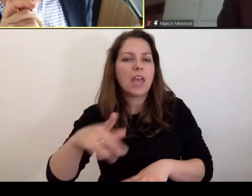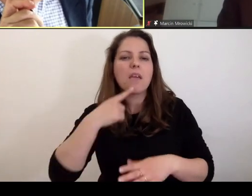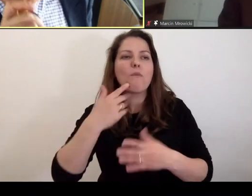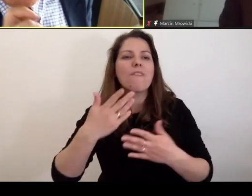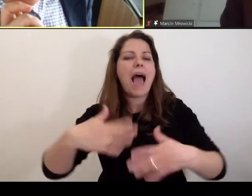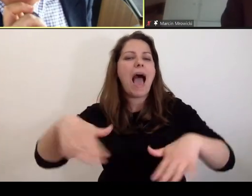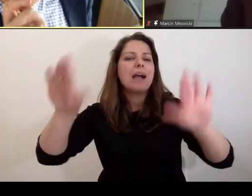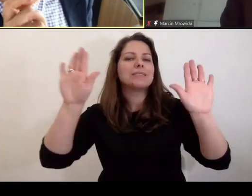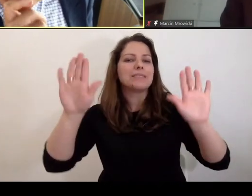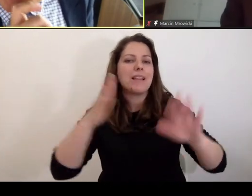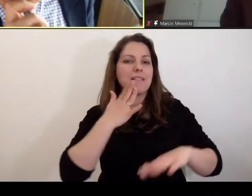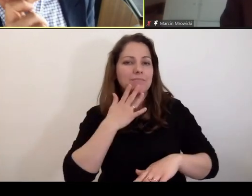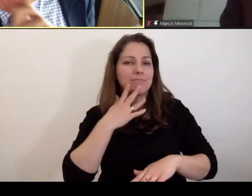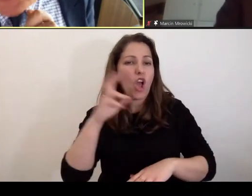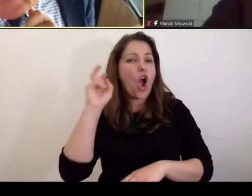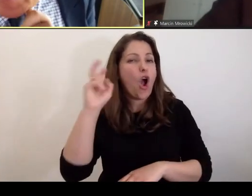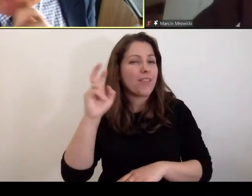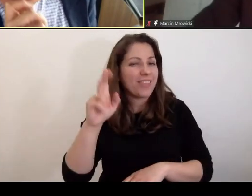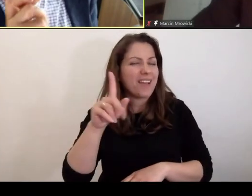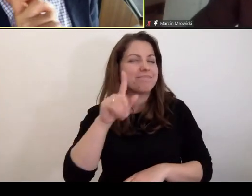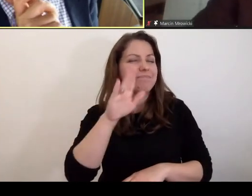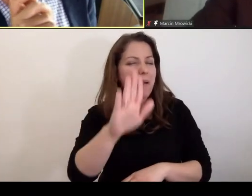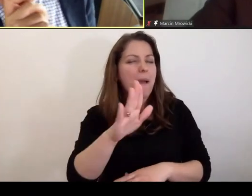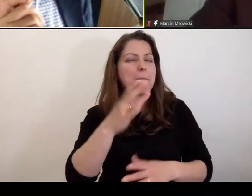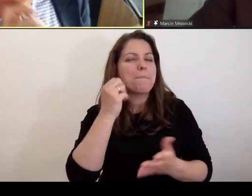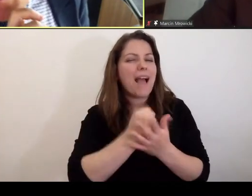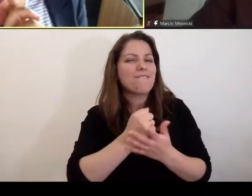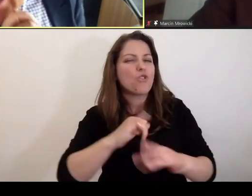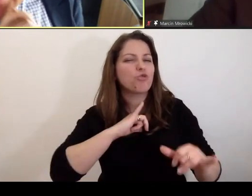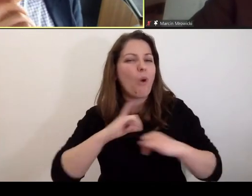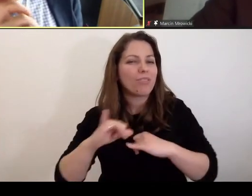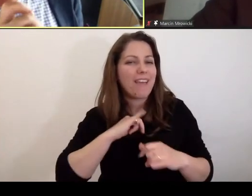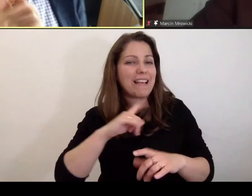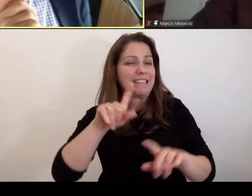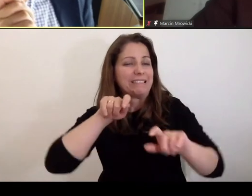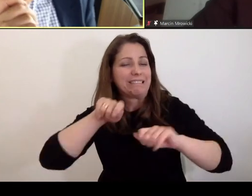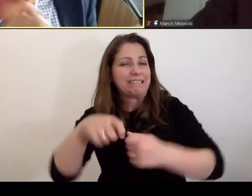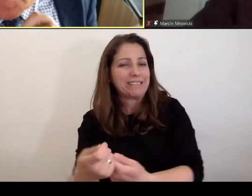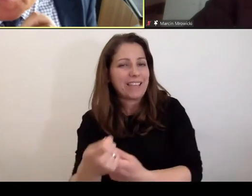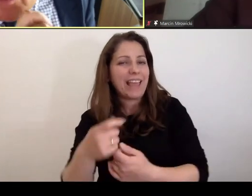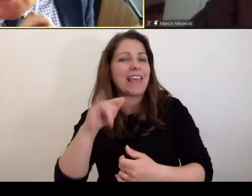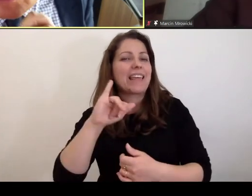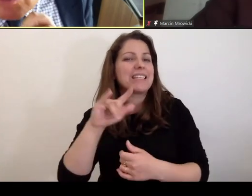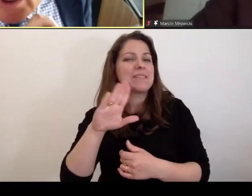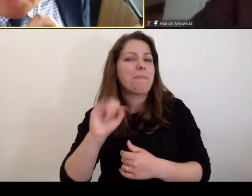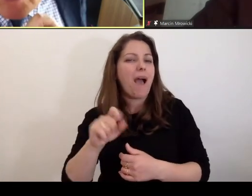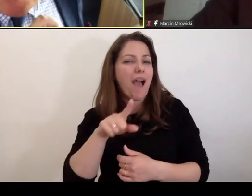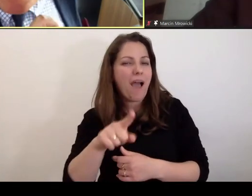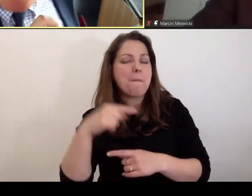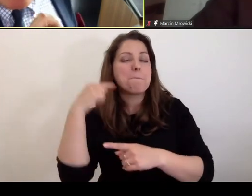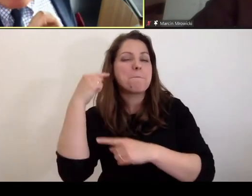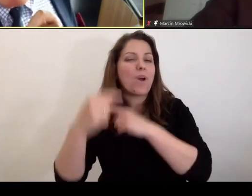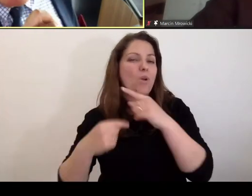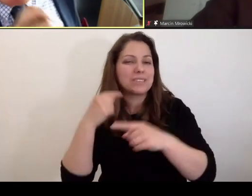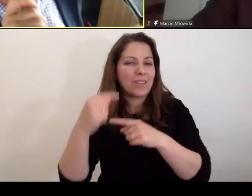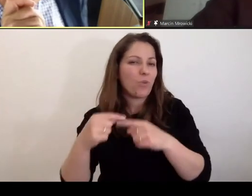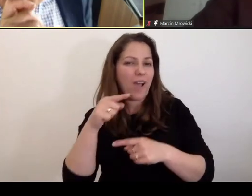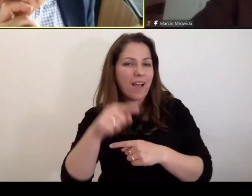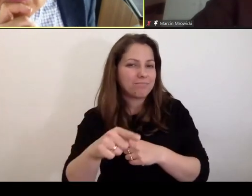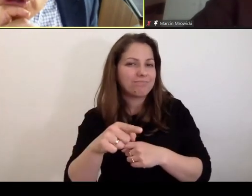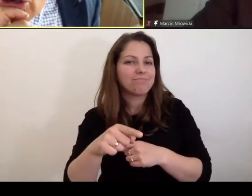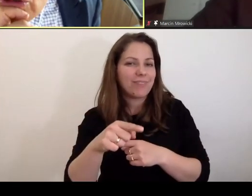A Holandia jest krajem dość praworządnym, powiedziałbym, no i to wymusza na nich przeprowadzenie procedury administracyjnej z